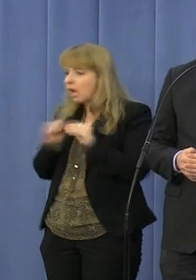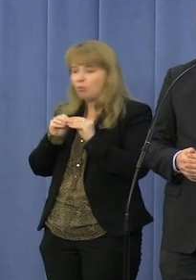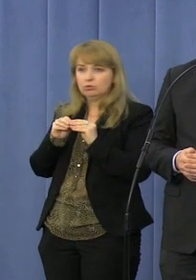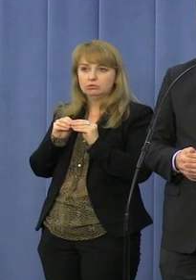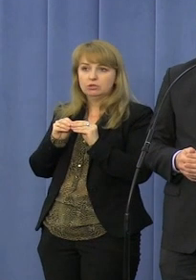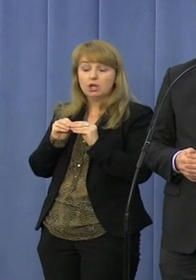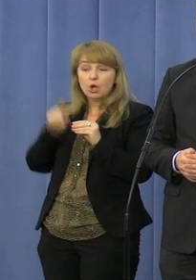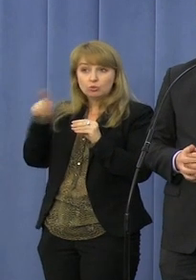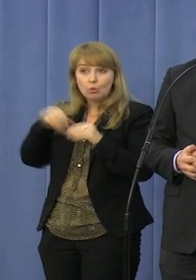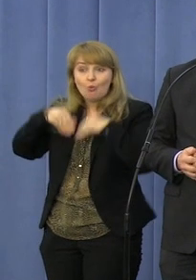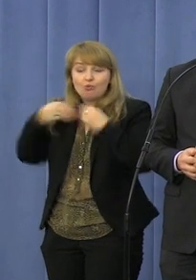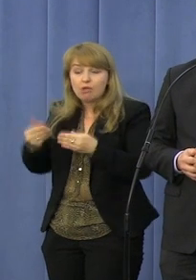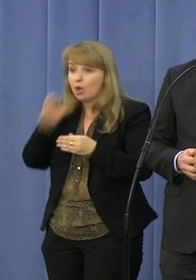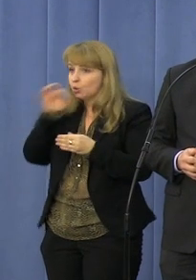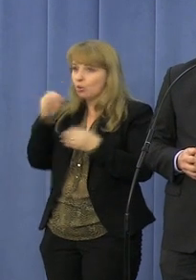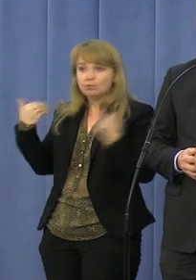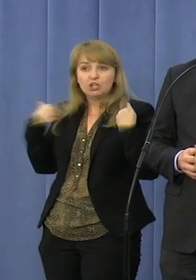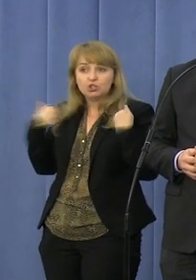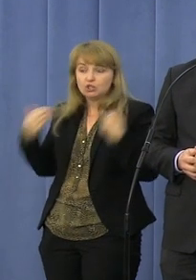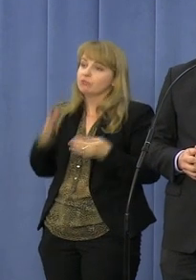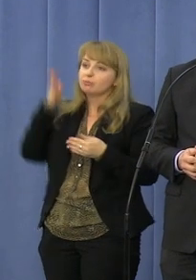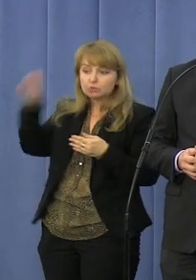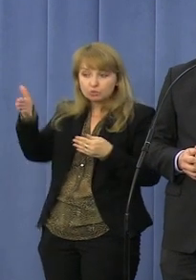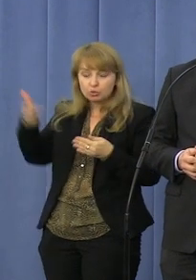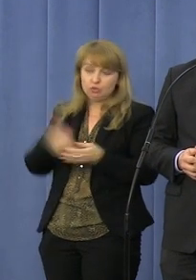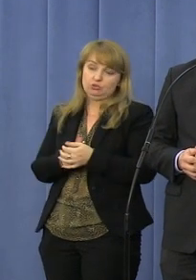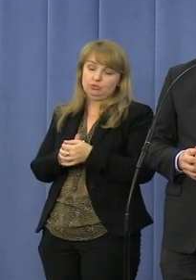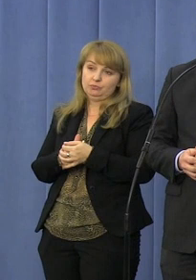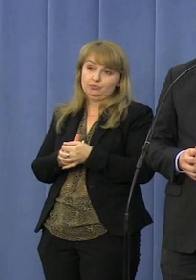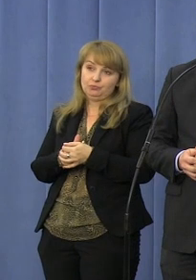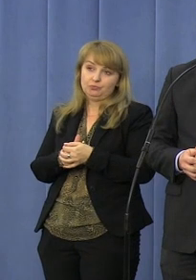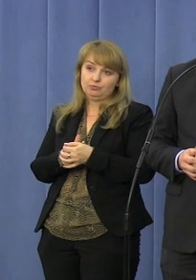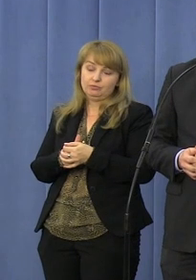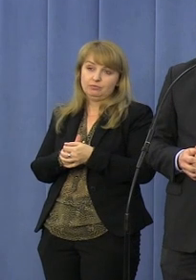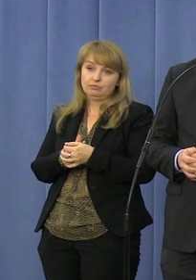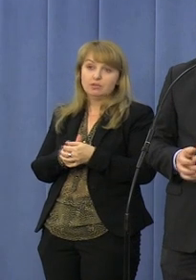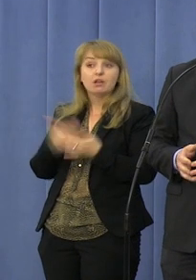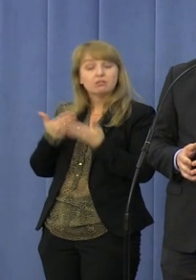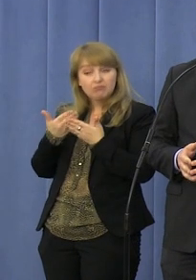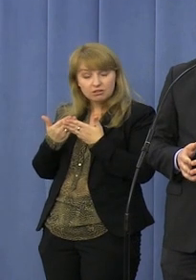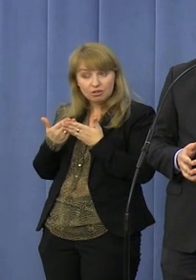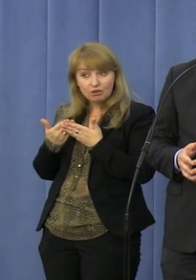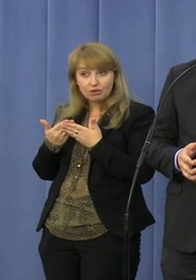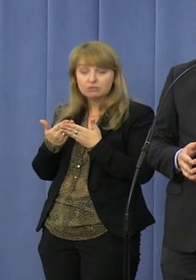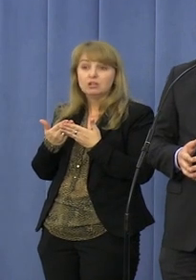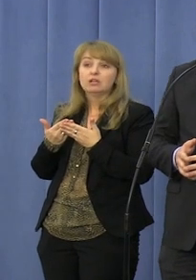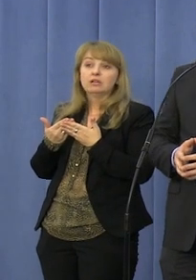zapewni godziwe życie później tym młodym ludziom w Polsce. W związku z tym